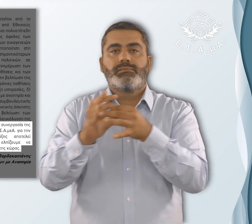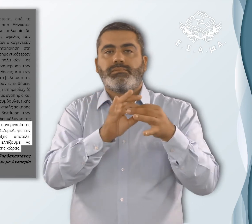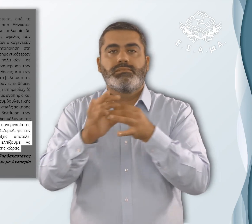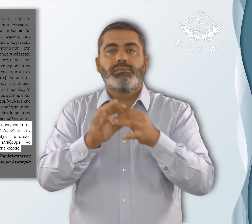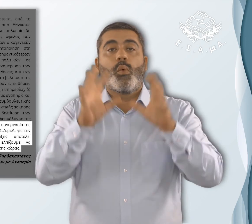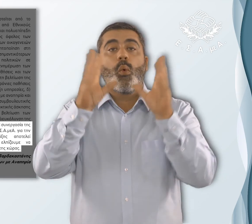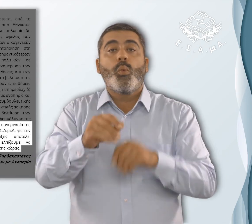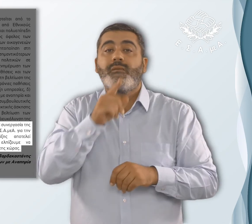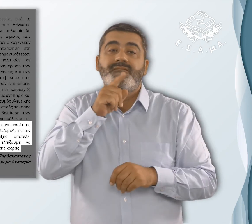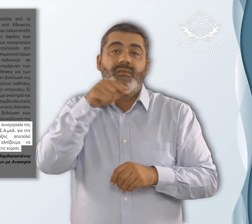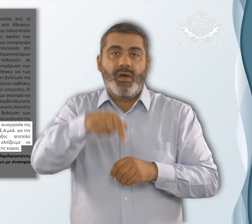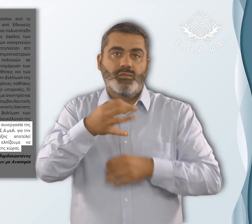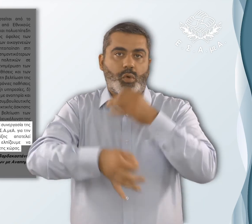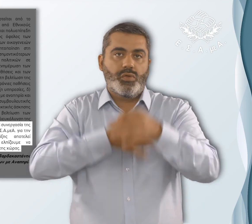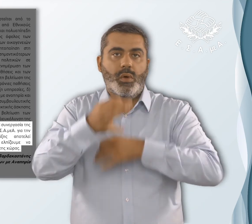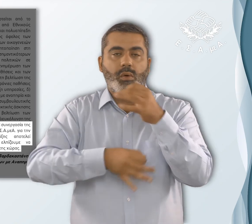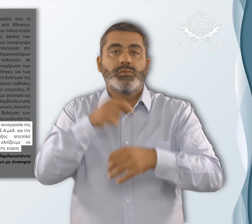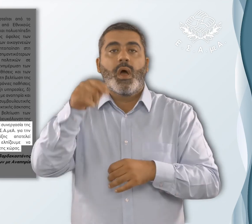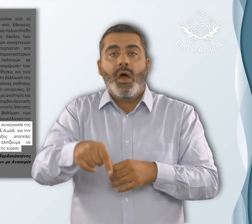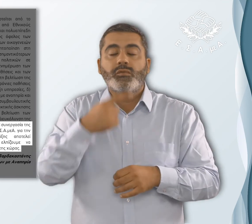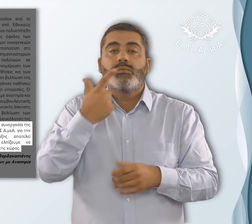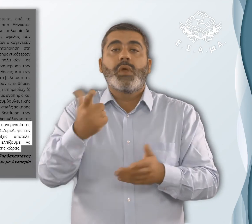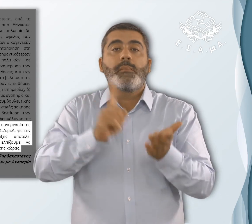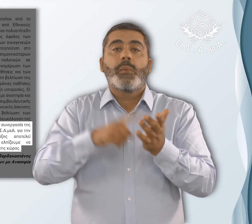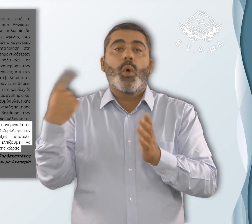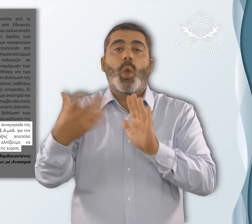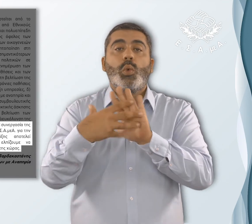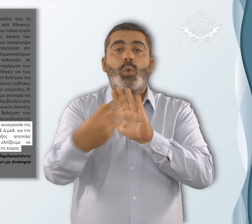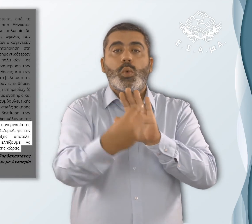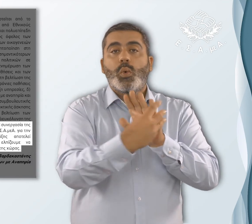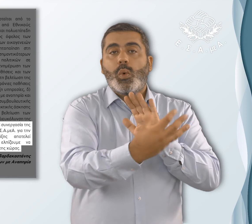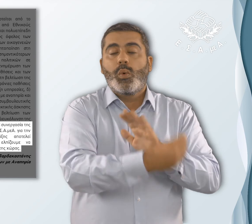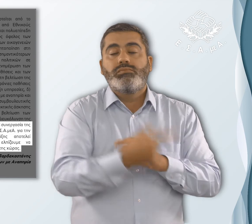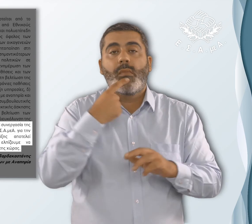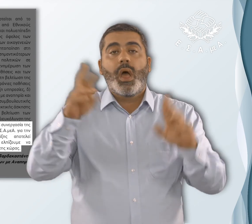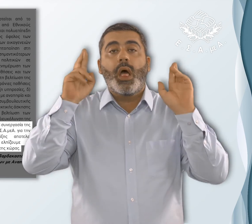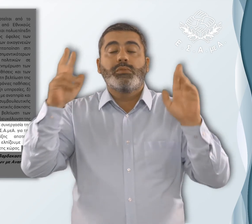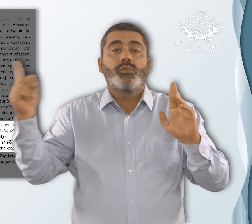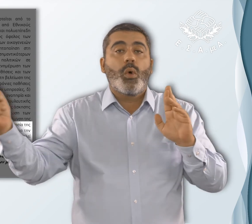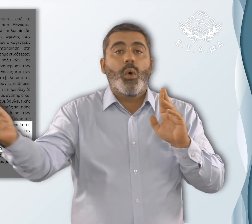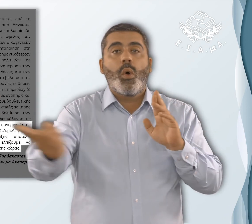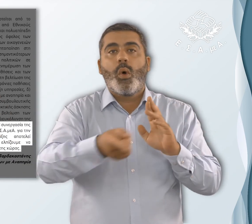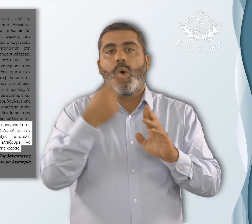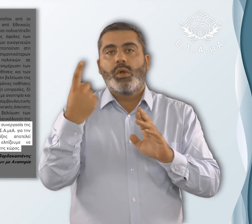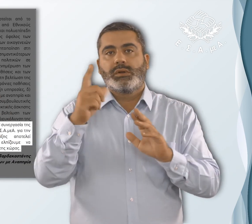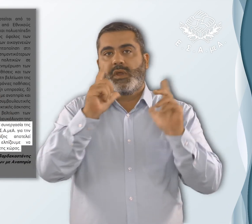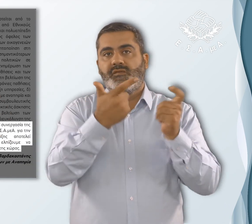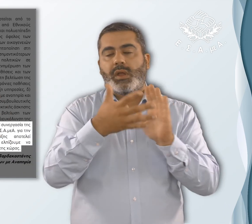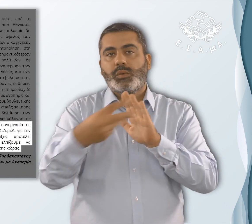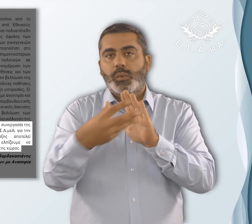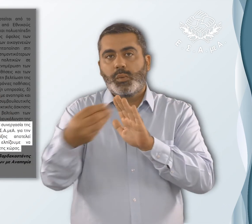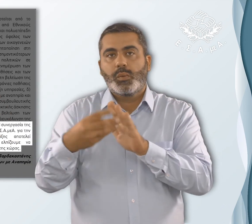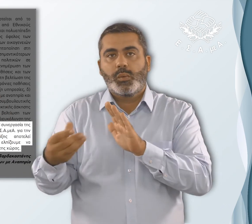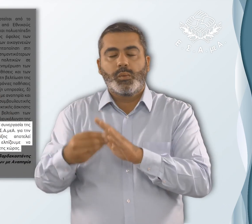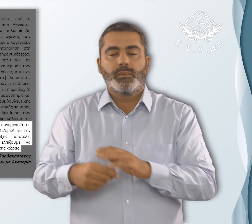υλοποίηση της προαναφερθής σας πράξης, αποτελεί παράδειγμα προς μίμηση, το οποίο ελπίζουμε να ακολουθήσουν και οι υπόλοιπες